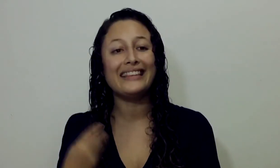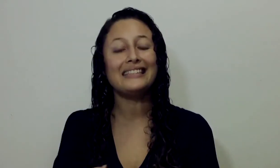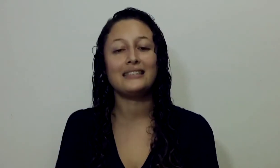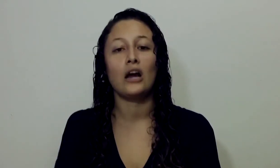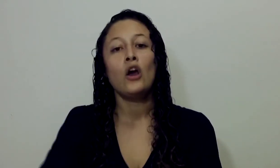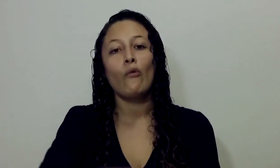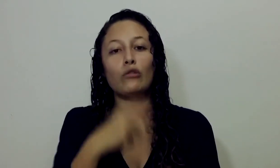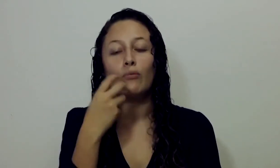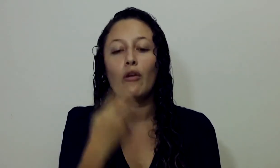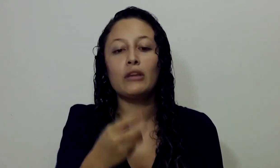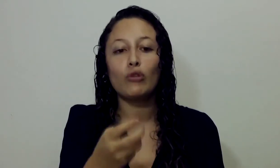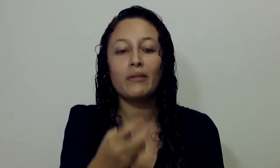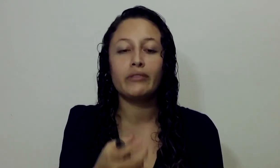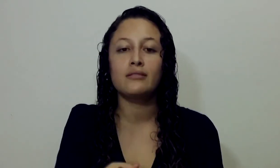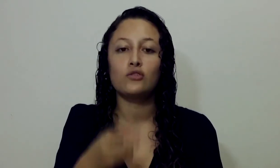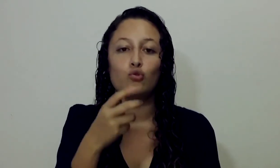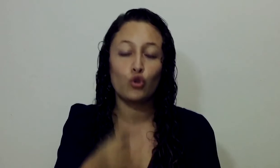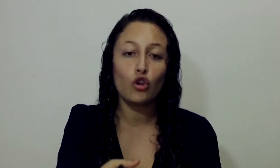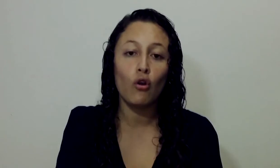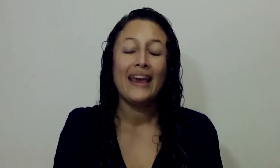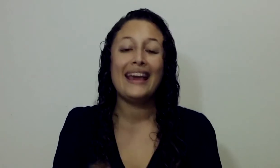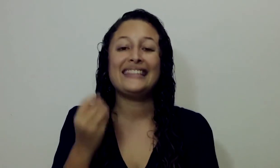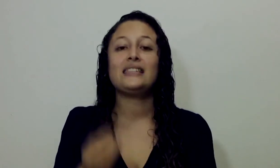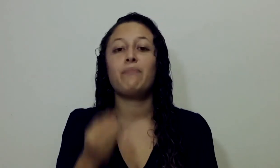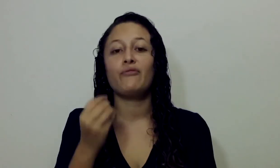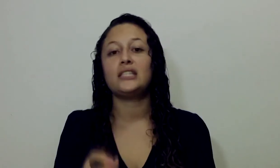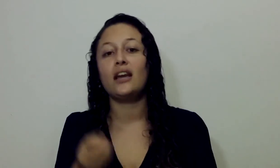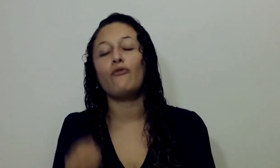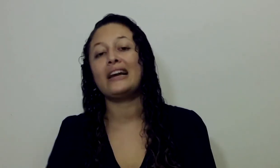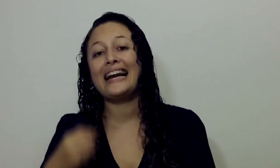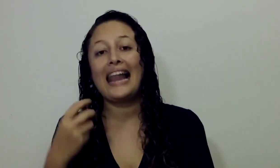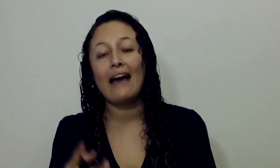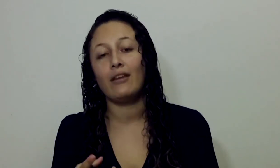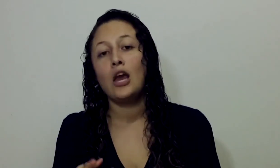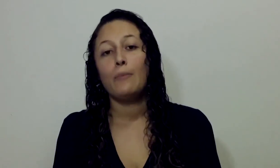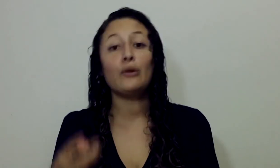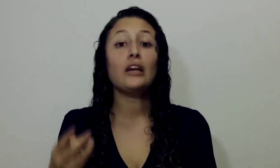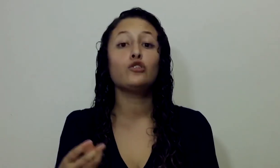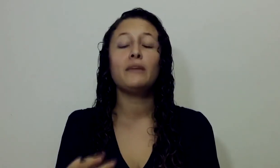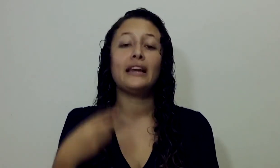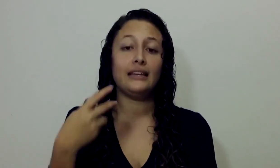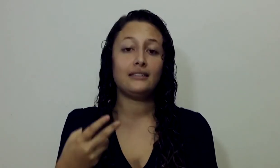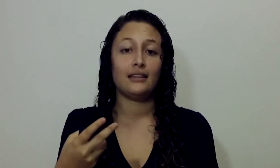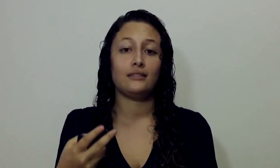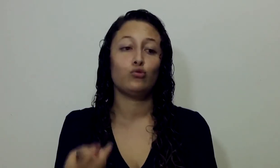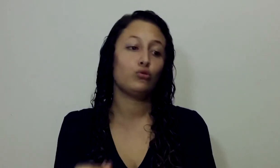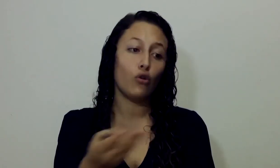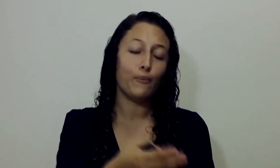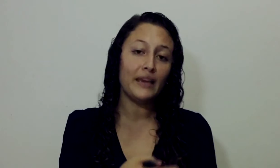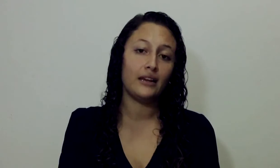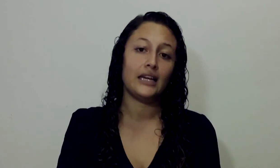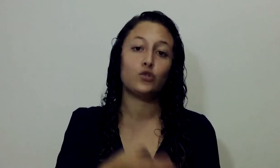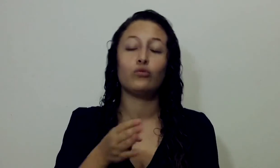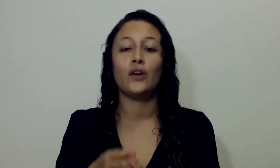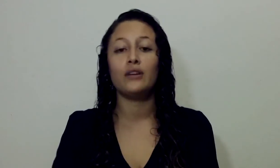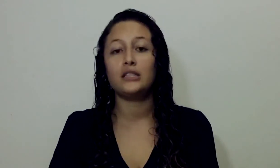Adventista Cuando el movimiento Adventista Surgió Esta profecía Fue clave Porque los Milleristas Junto